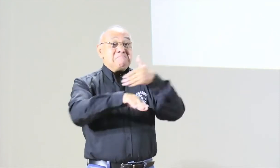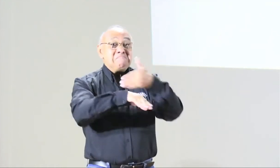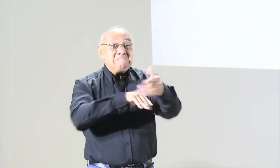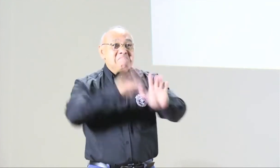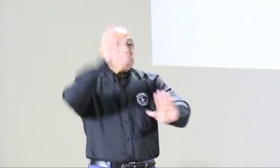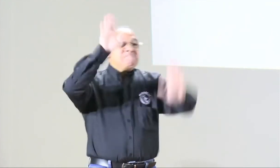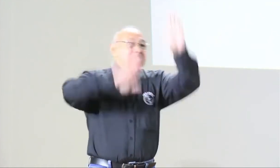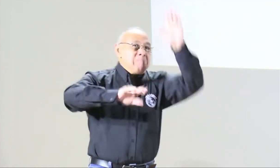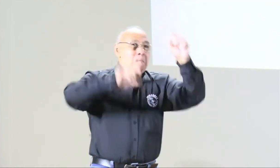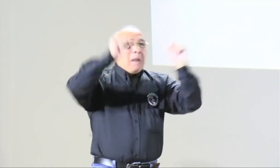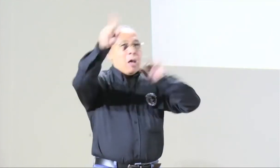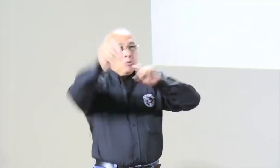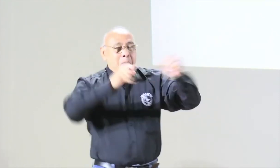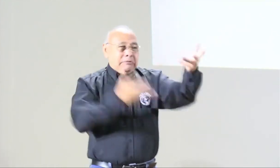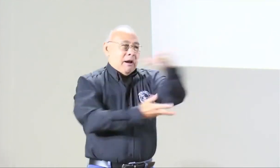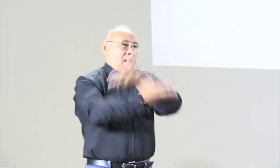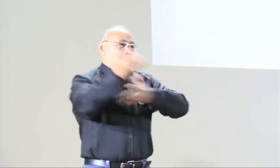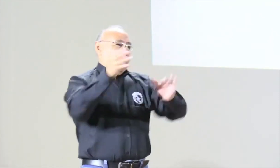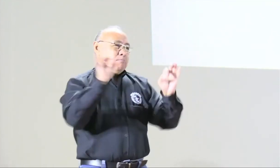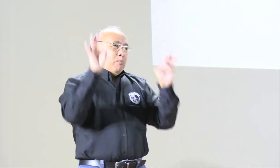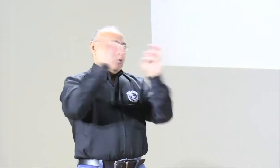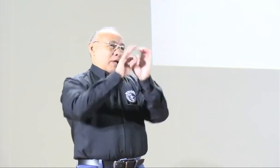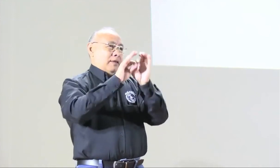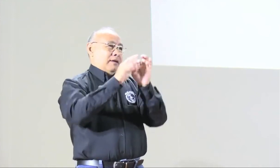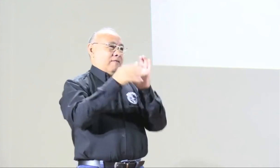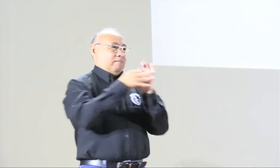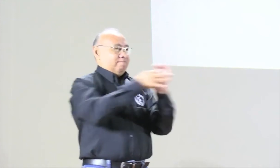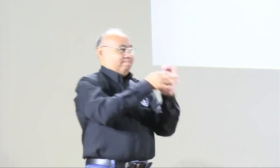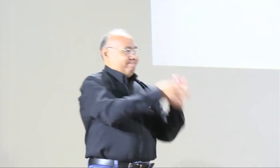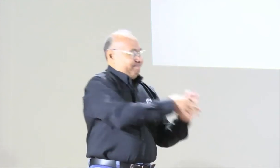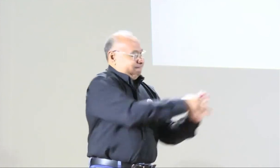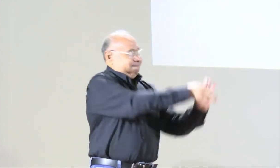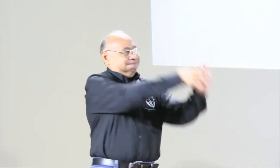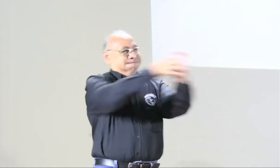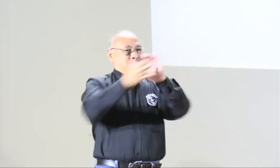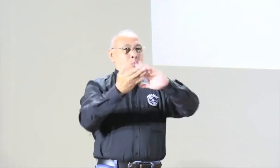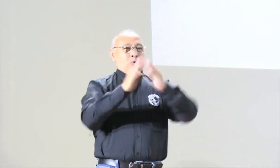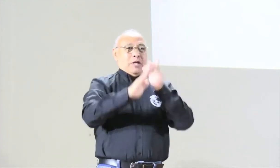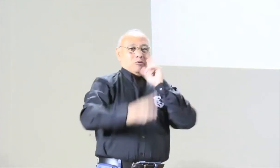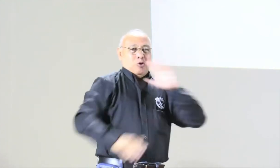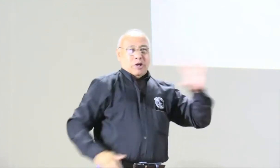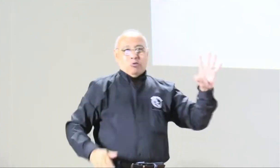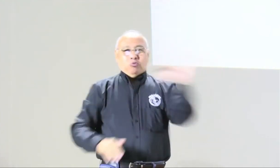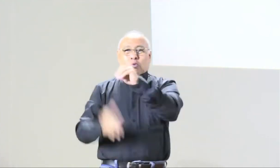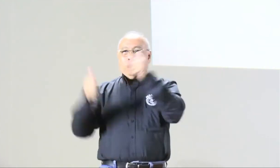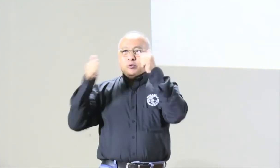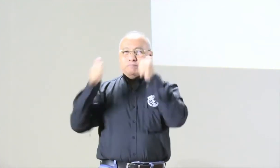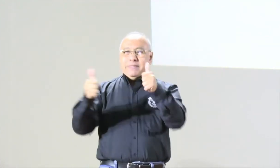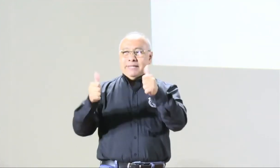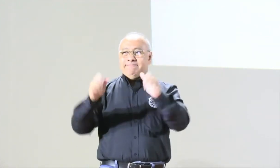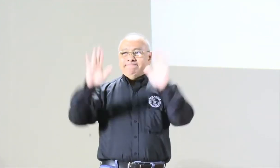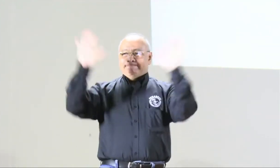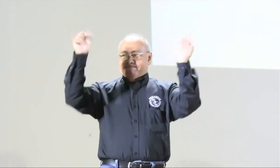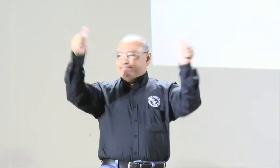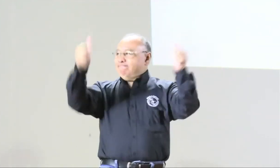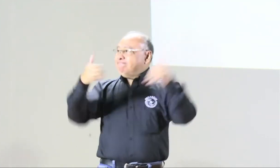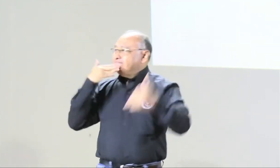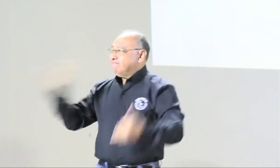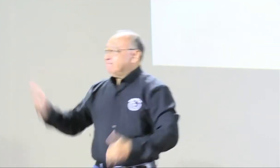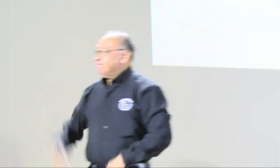transmitiendo en vivo. Agradezco a todos su participación y recuerden que hay un espacio posterior para sus comentarios, inquietudes.